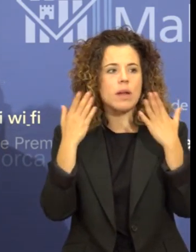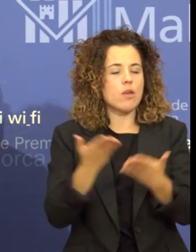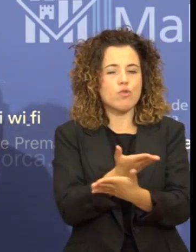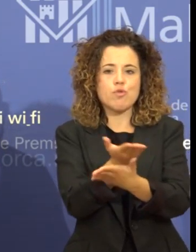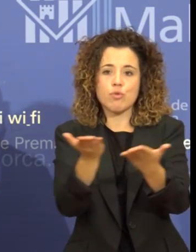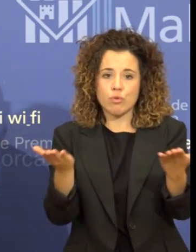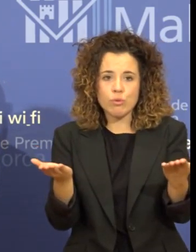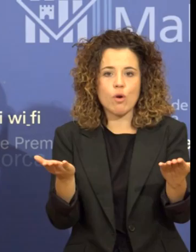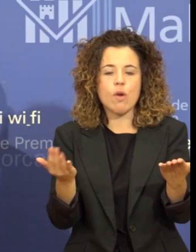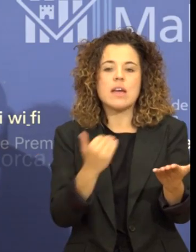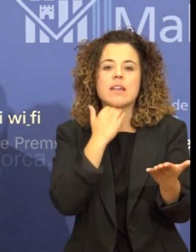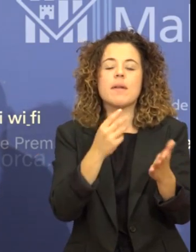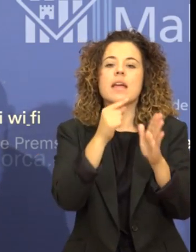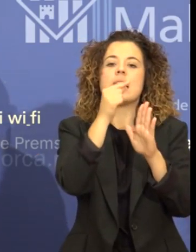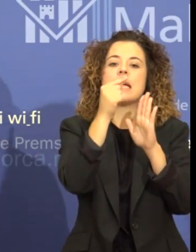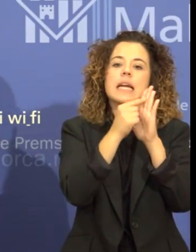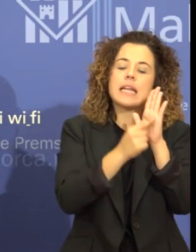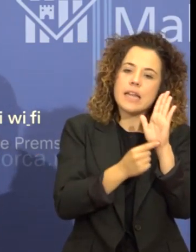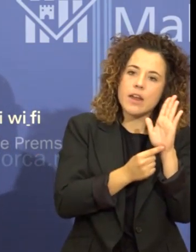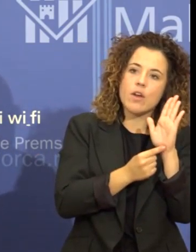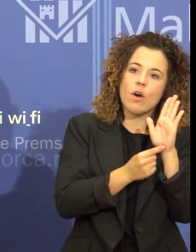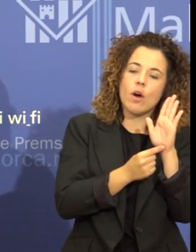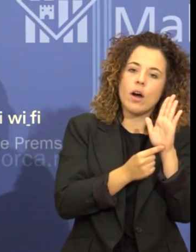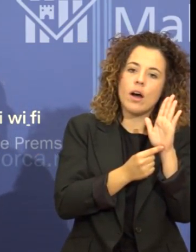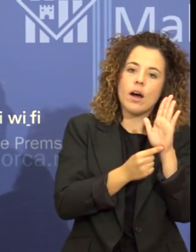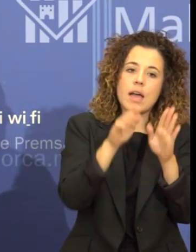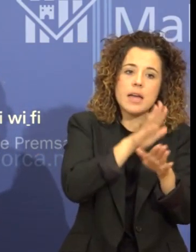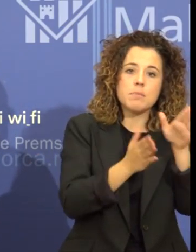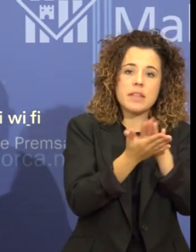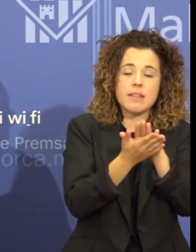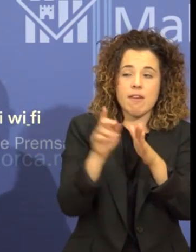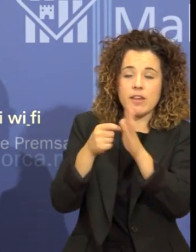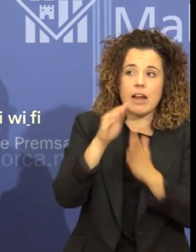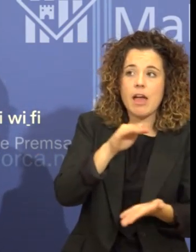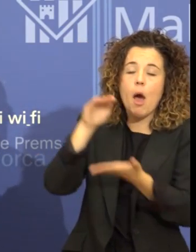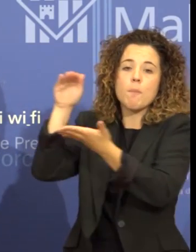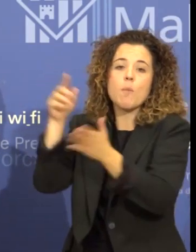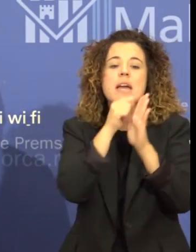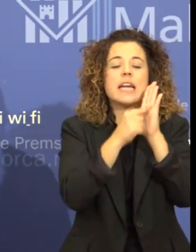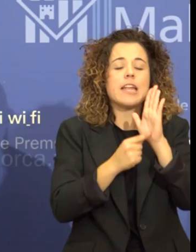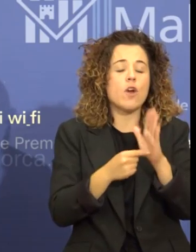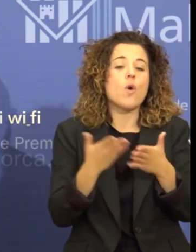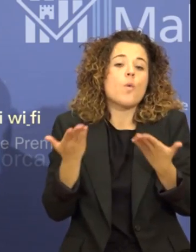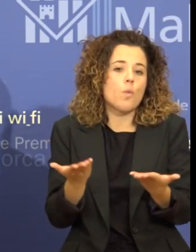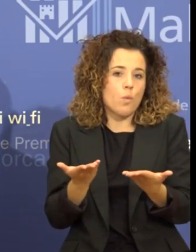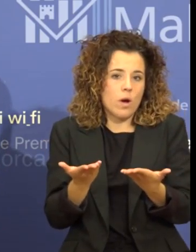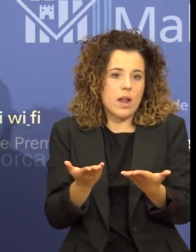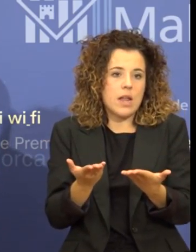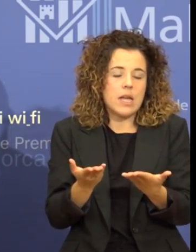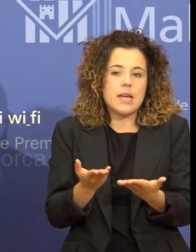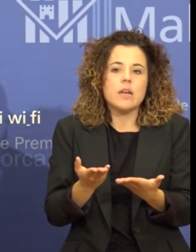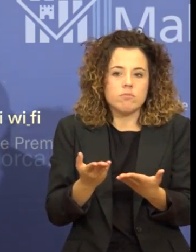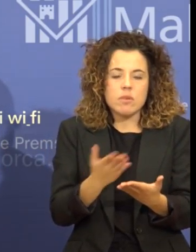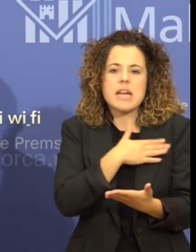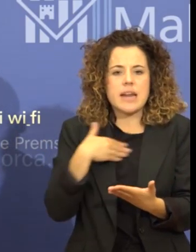quin criteri aplicarem a l'hora d'enviar expedients a la Fiscalia i d'aquesta manera també volem esvair qualsevol dubte